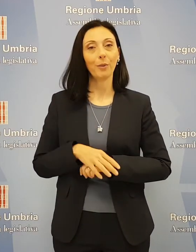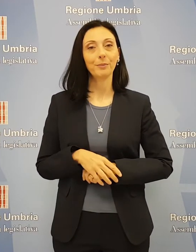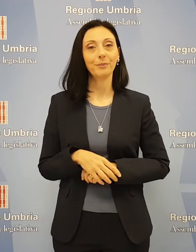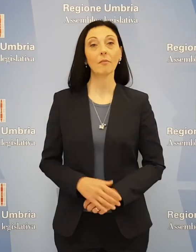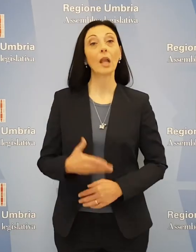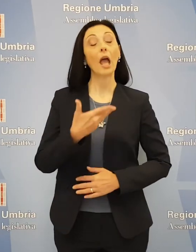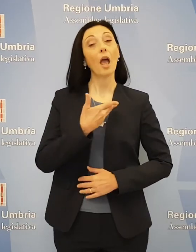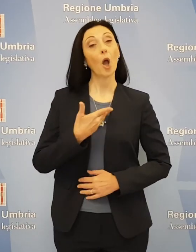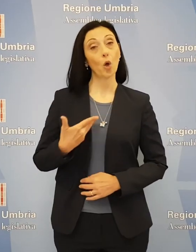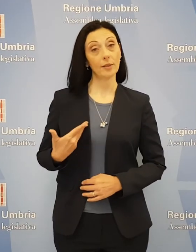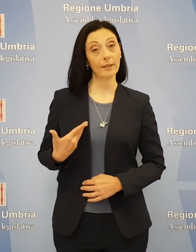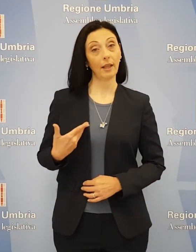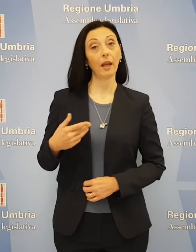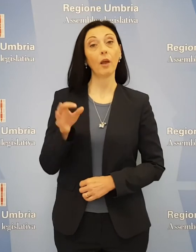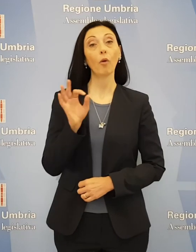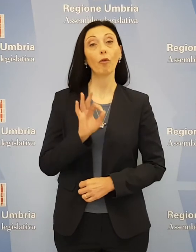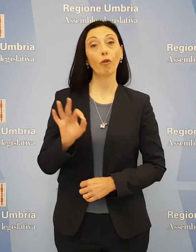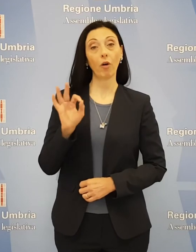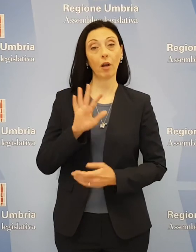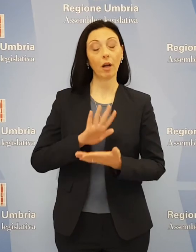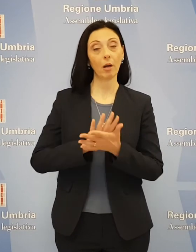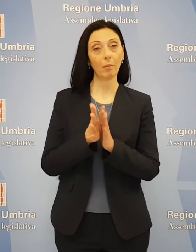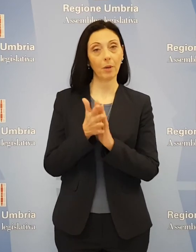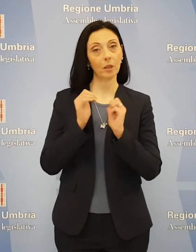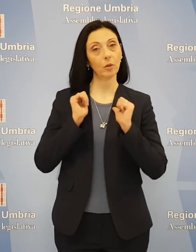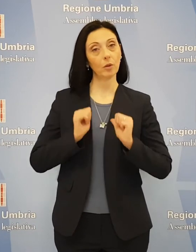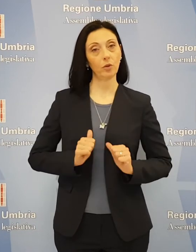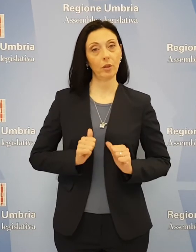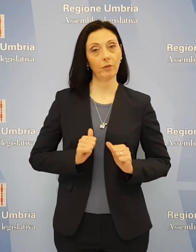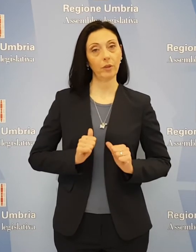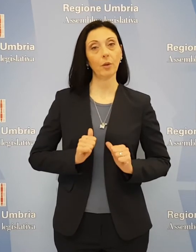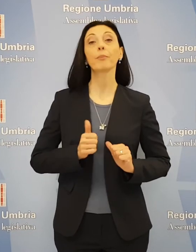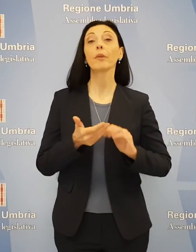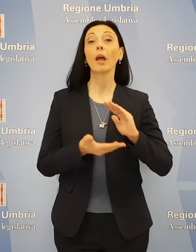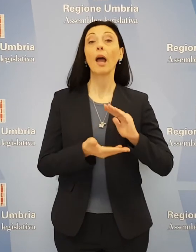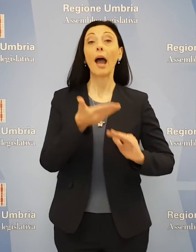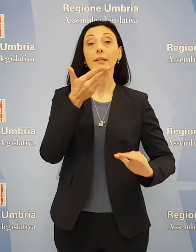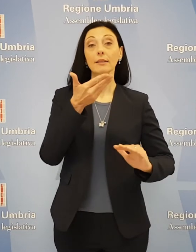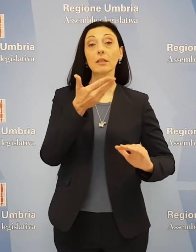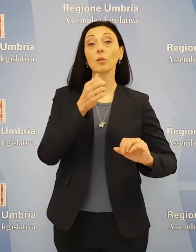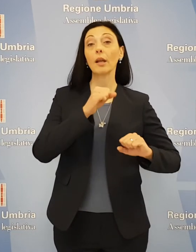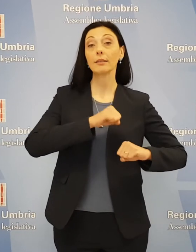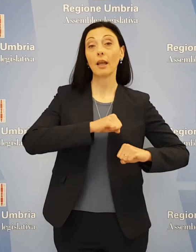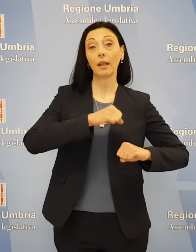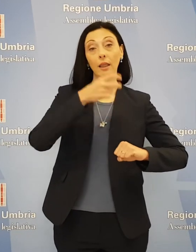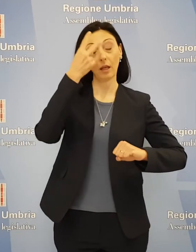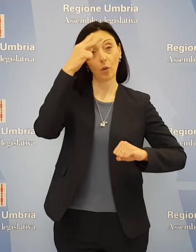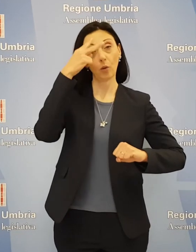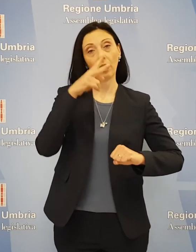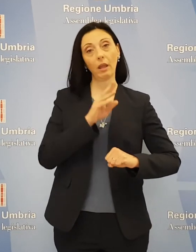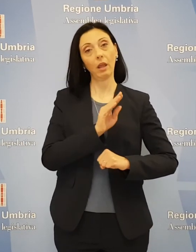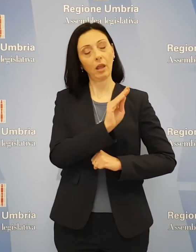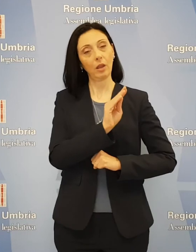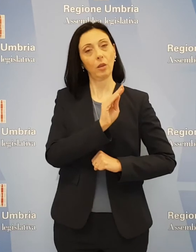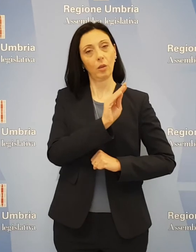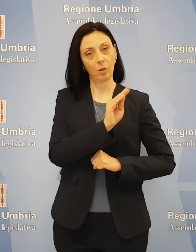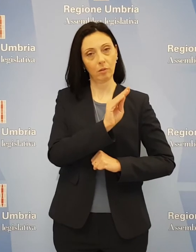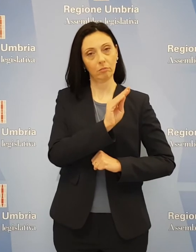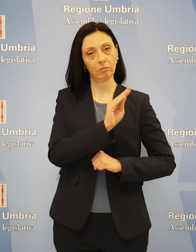Il consigliere Andrea Fora, patto civico, ha interrogato l'assessore alla sanità Luca Coletto chiedendo di una